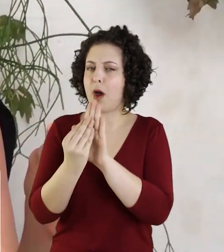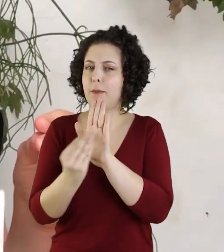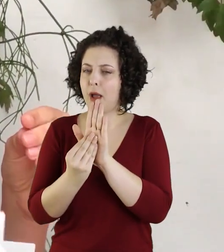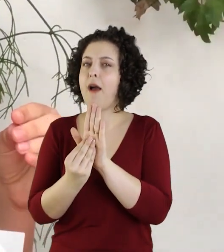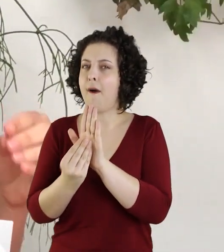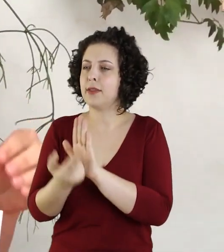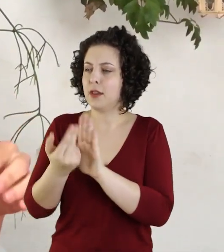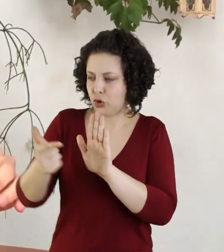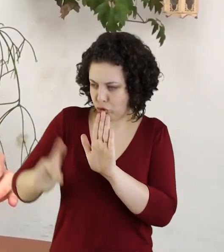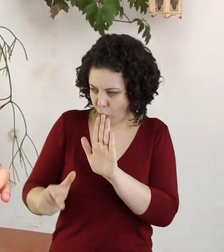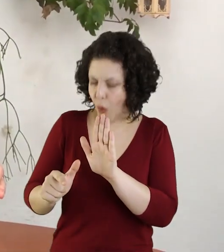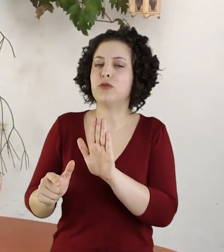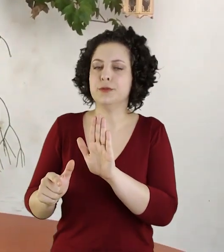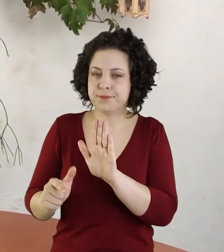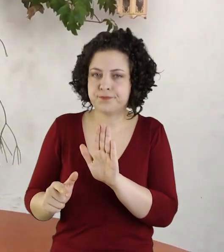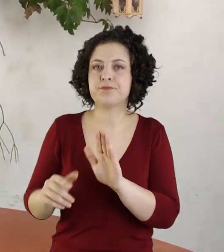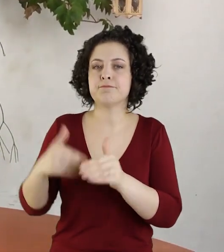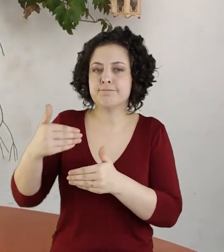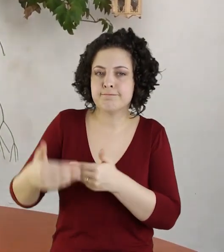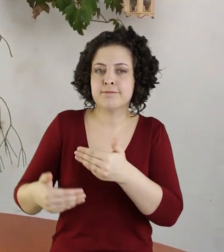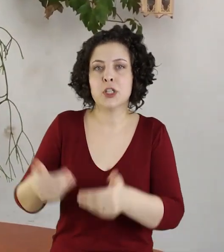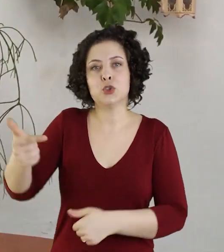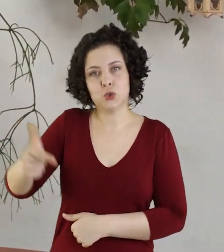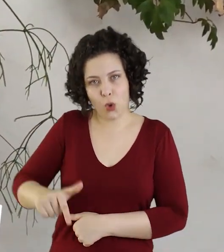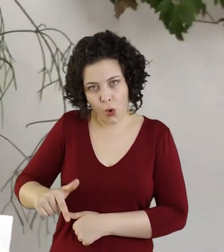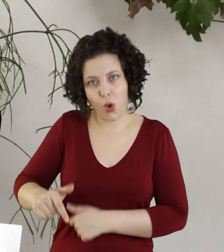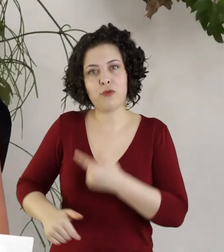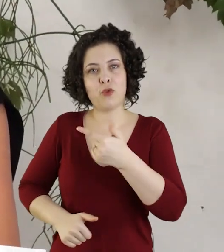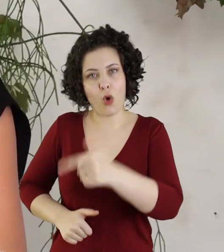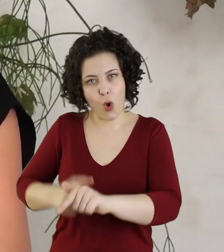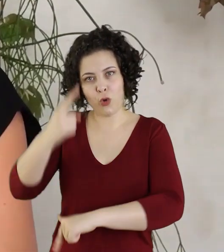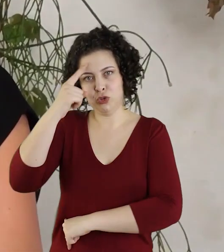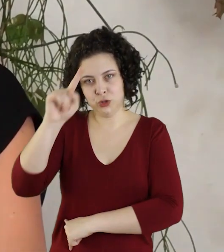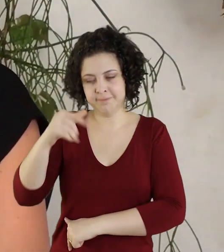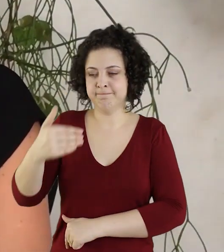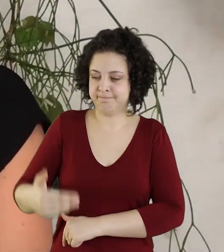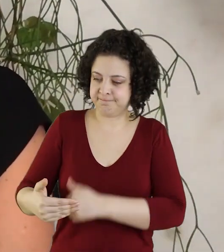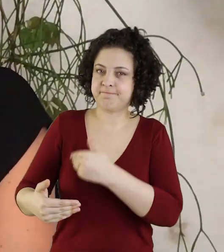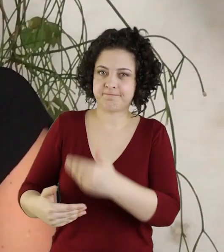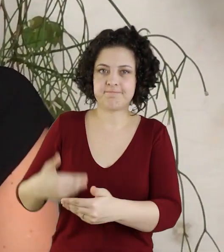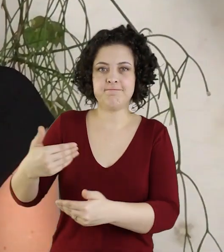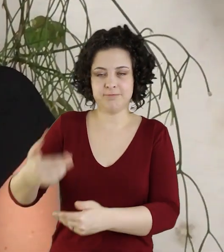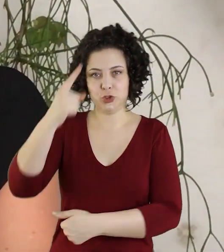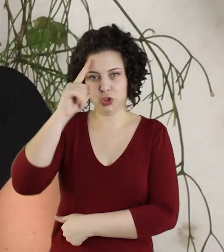Aqui, outro papel. Depois de outros dias, um pouco mais para frente,